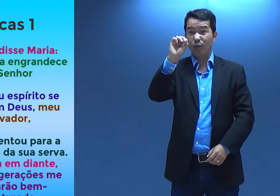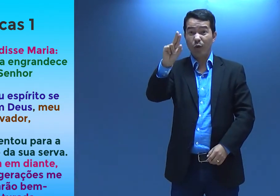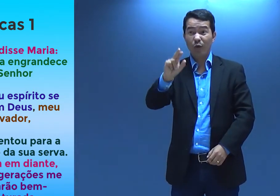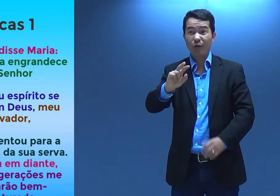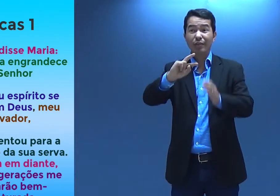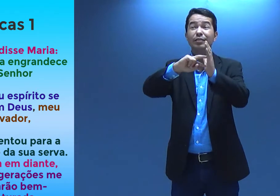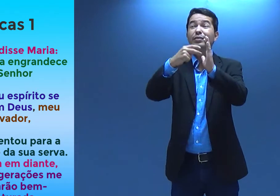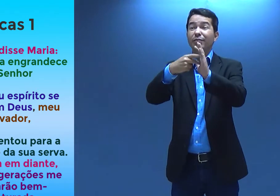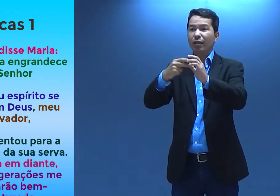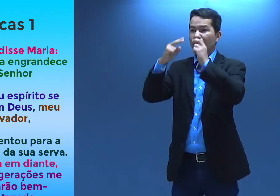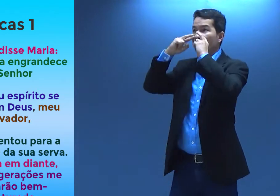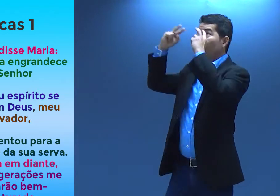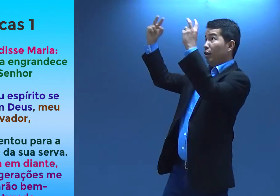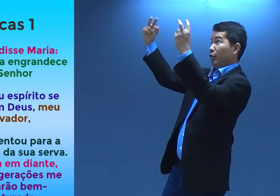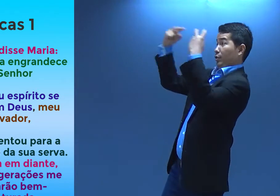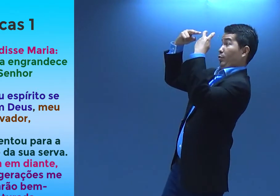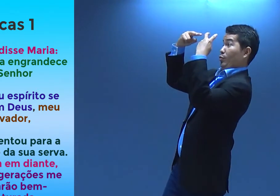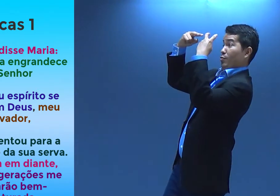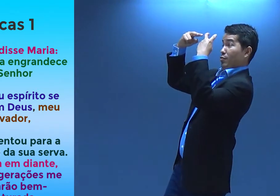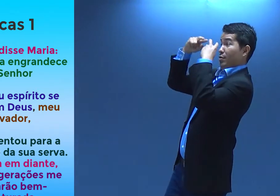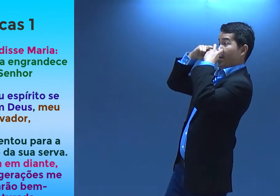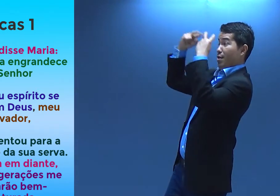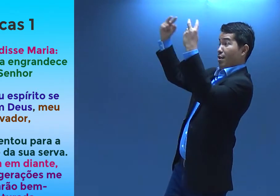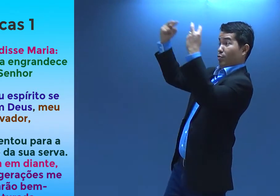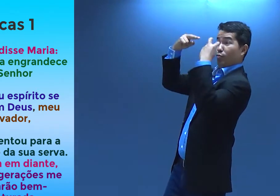Atentou. O que significa? Olhou.